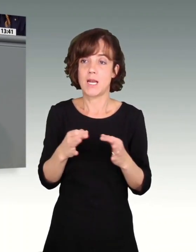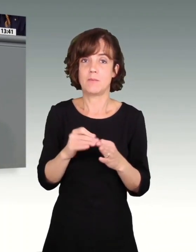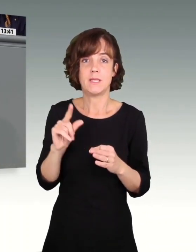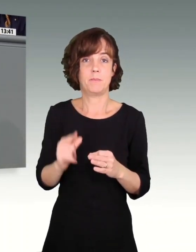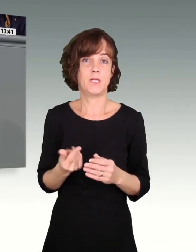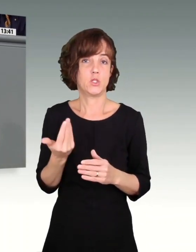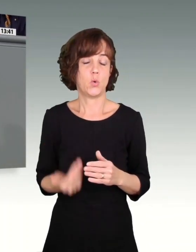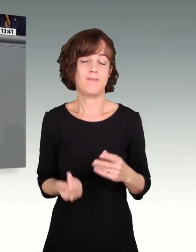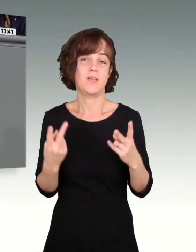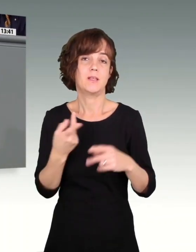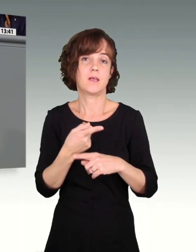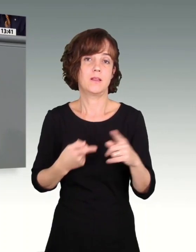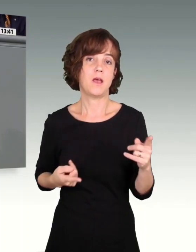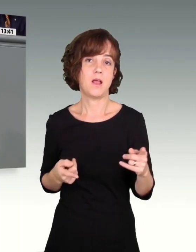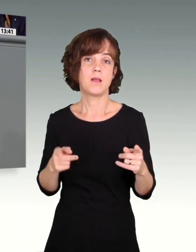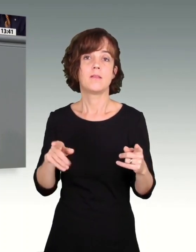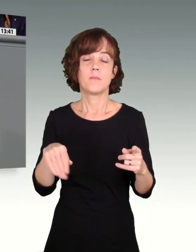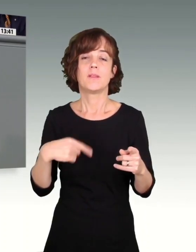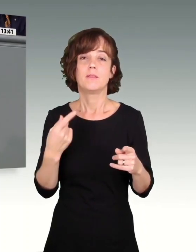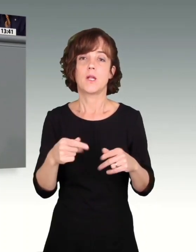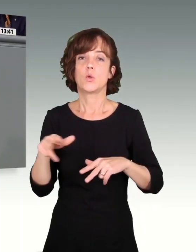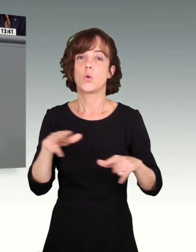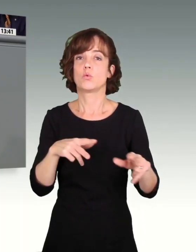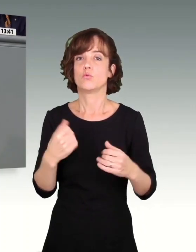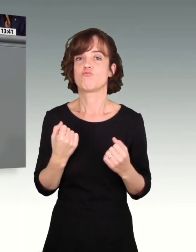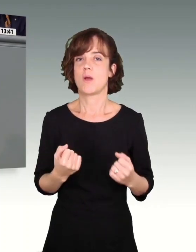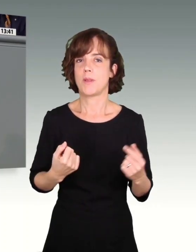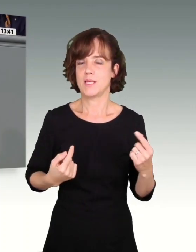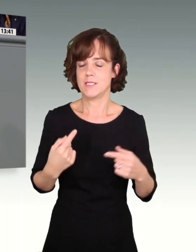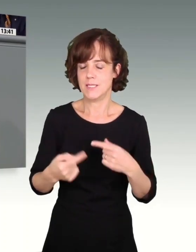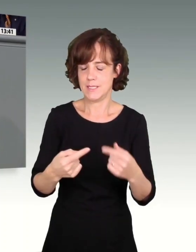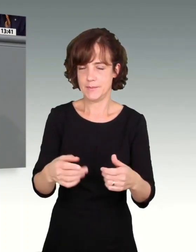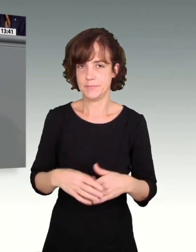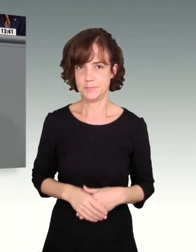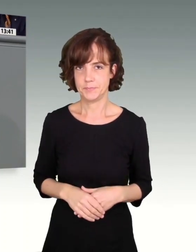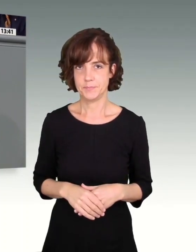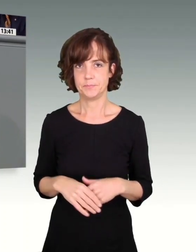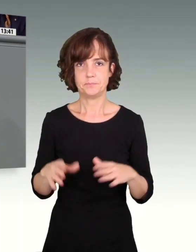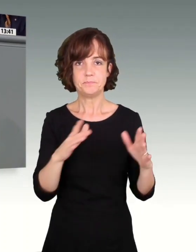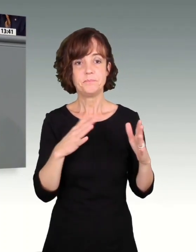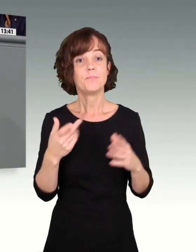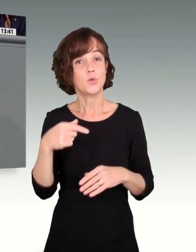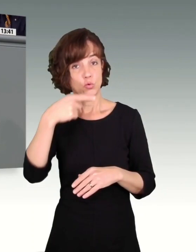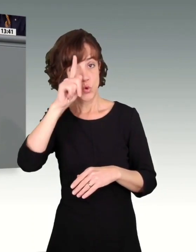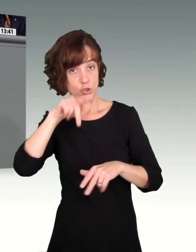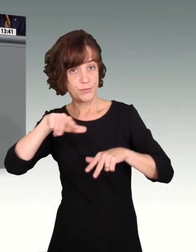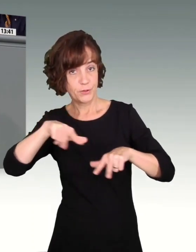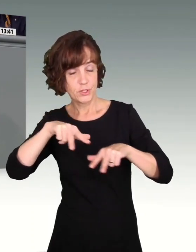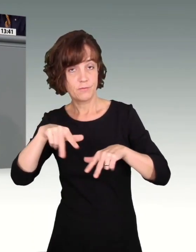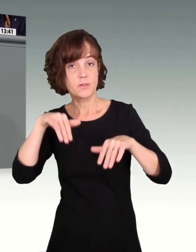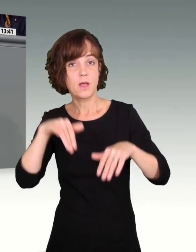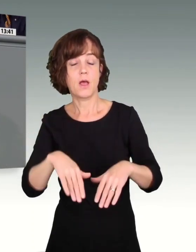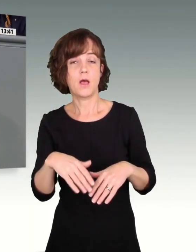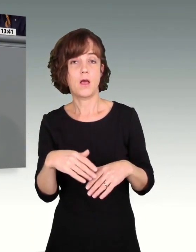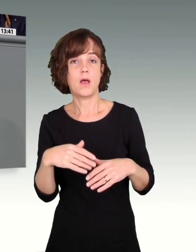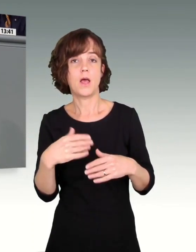Bestandteil, um unsere Konjunktur zu stabilisieren. Die deutsche Wirtschaft hat eine